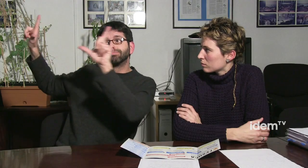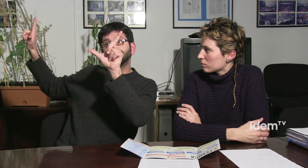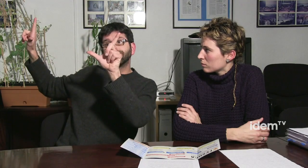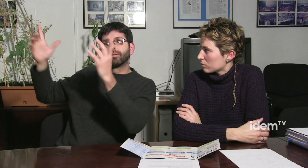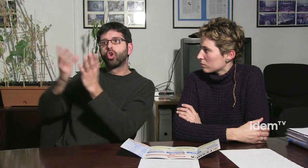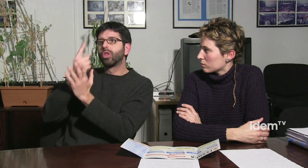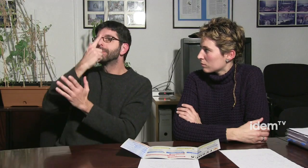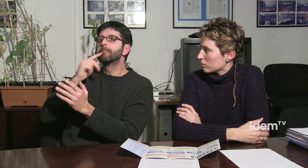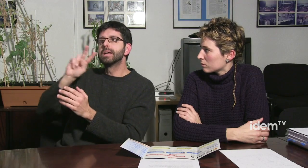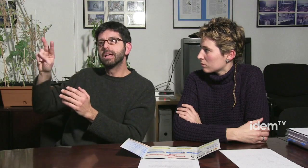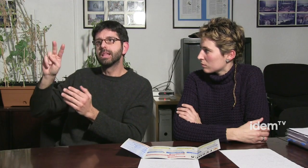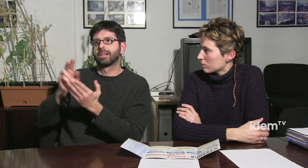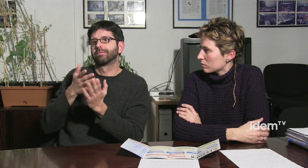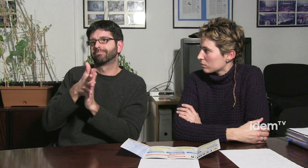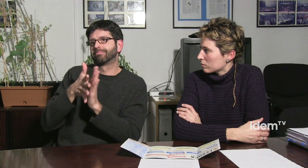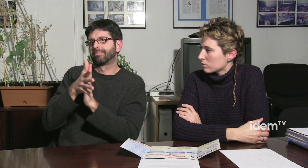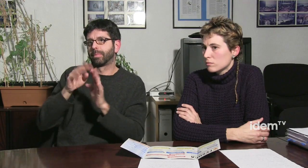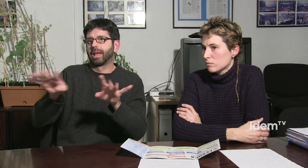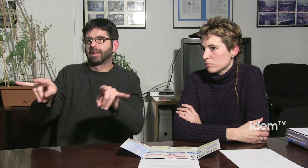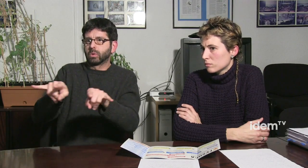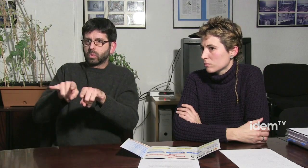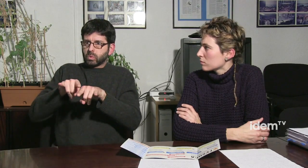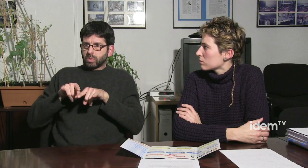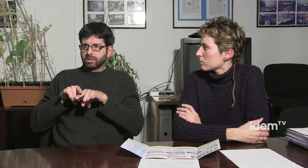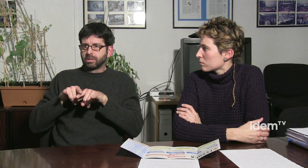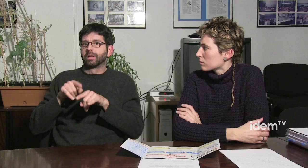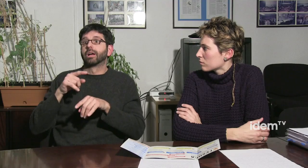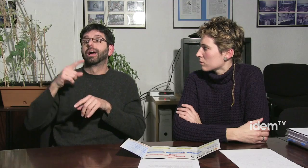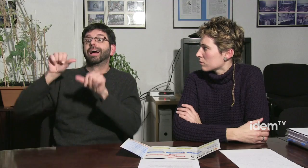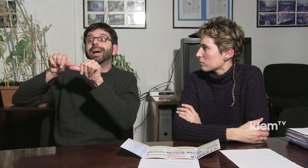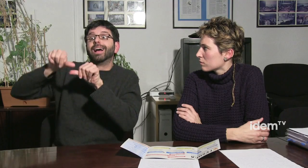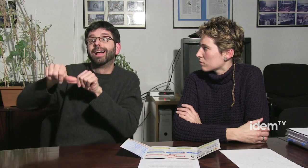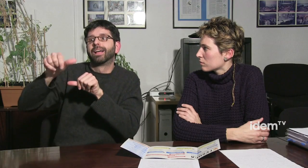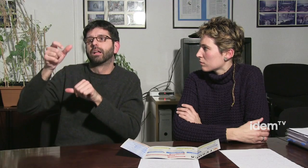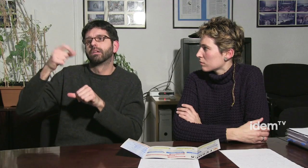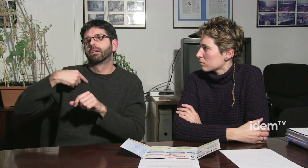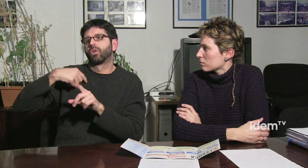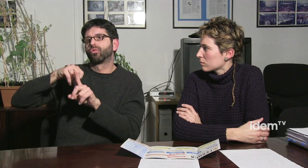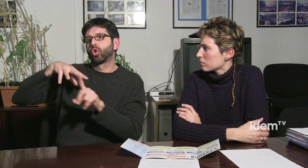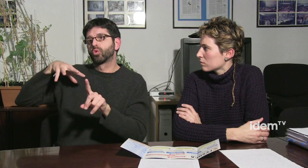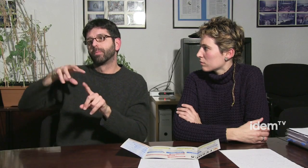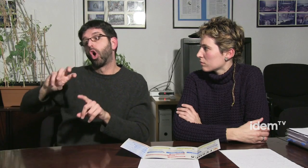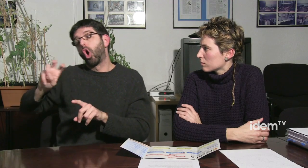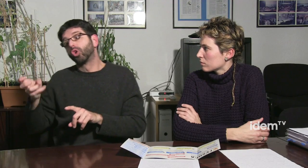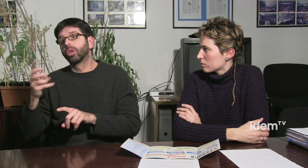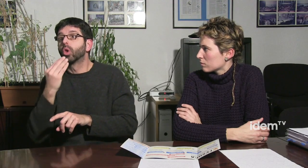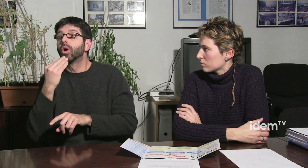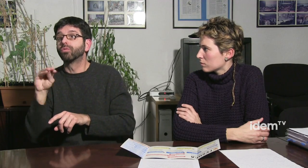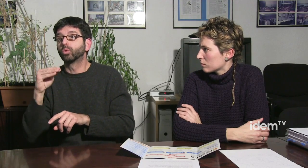experiències i explicar perquè puguin atreure altres persones que